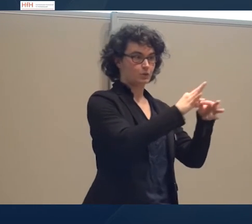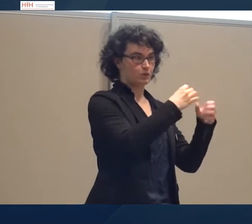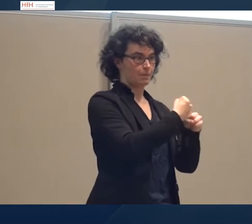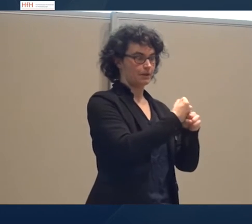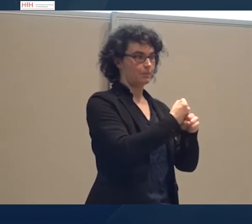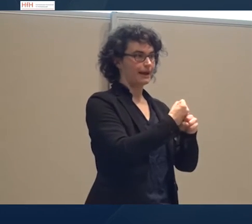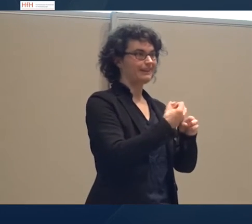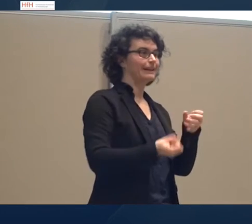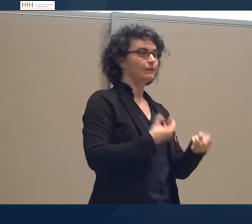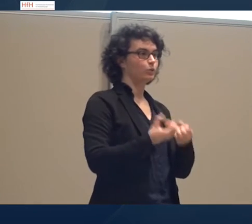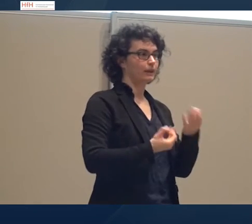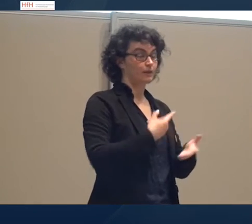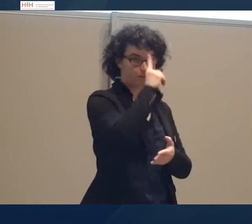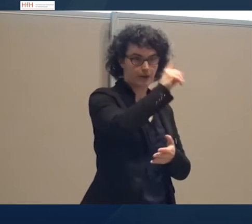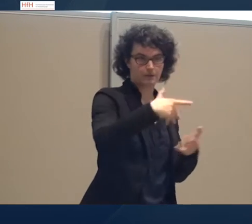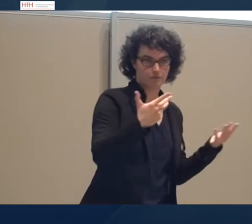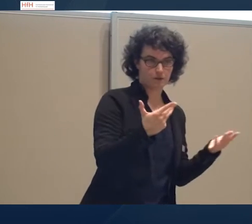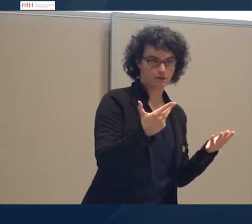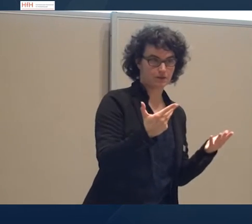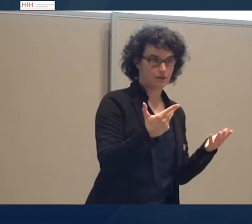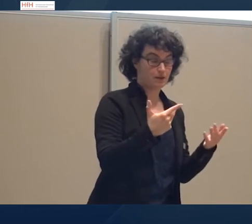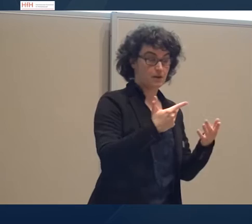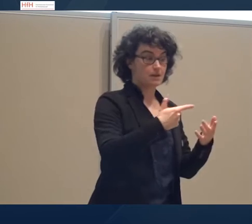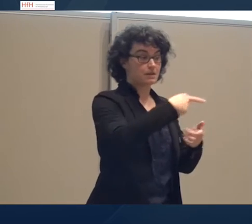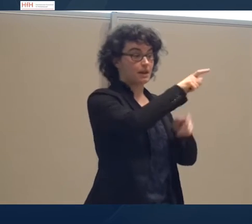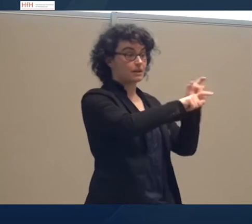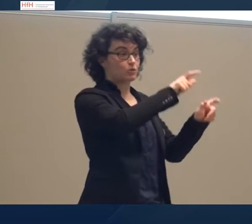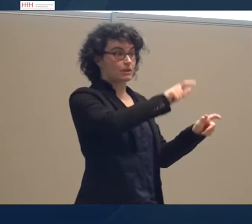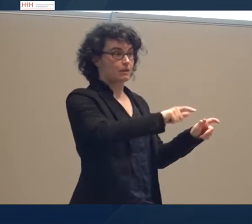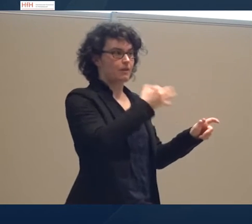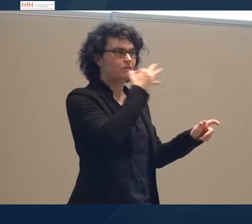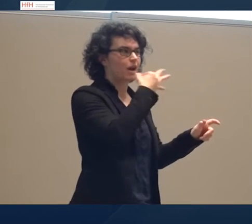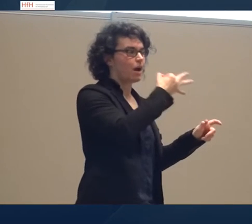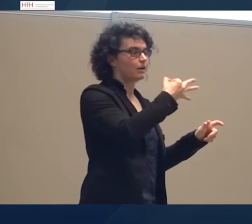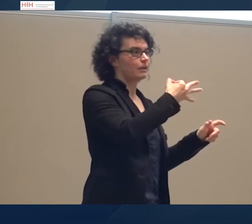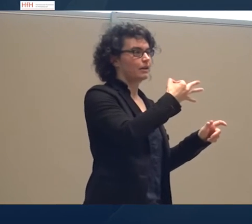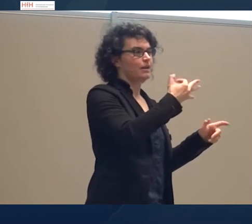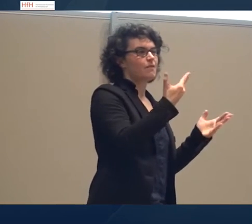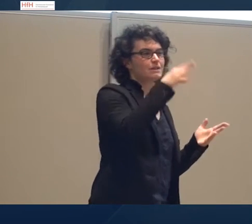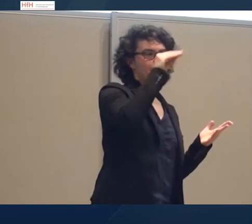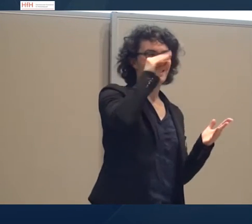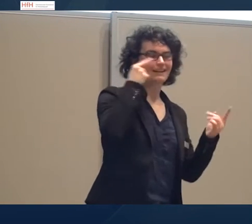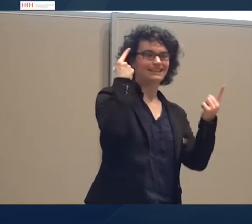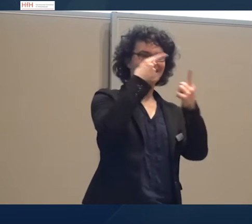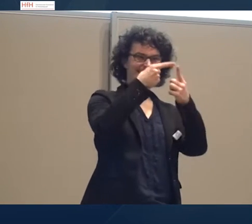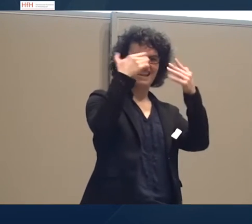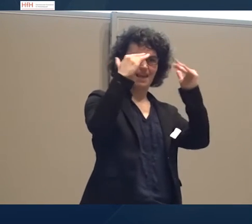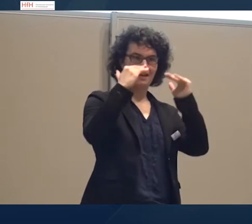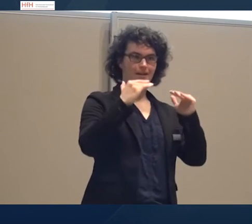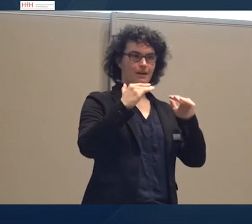dass sie uns intuitiv diese Lernziele und Einordnungskriterien oder